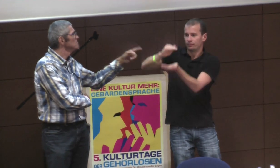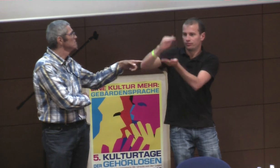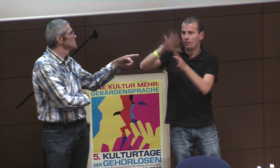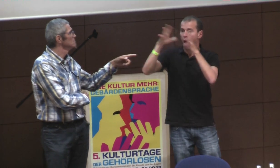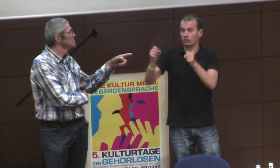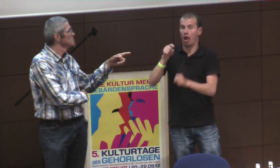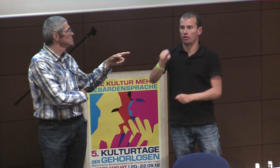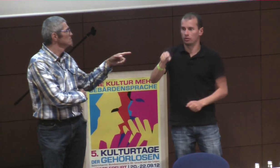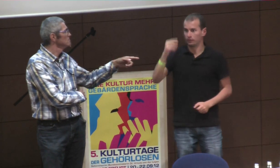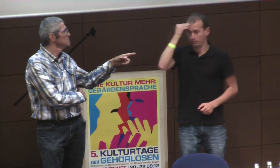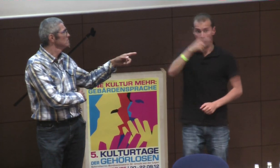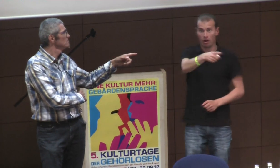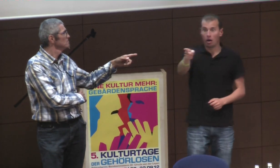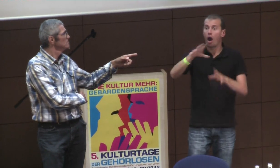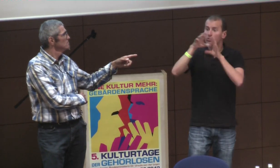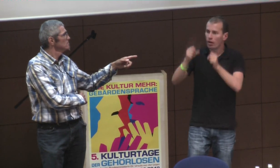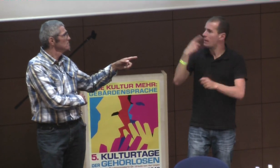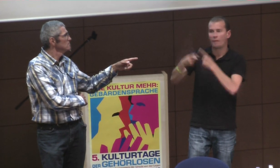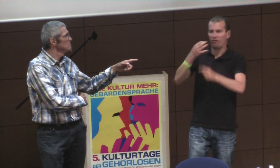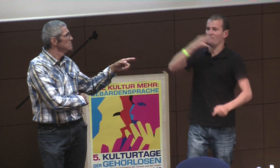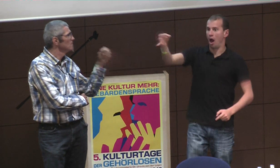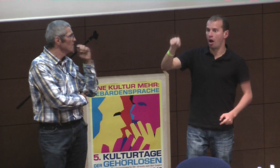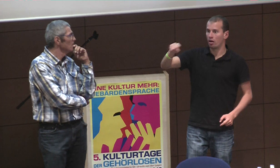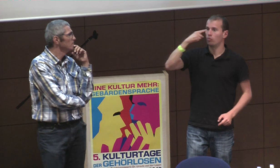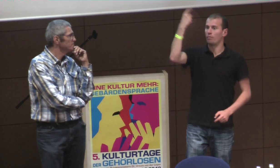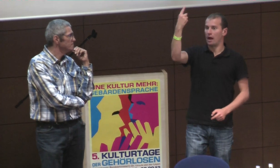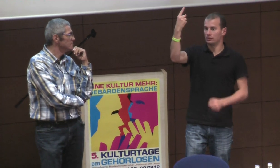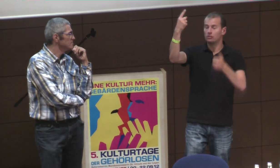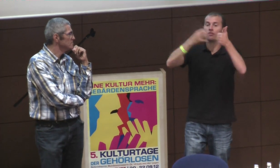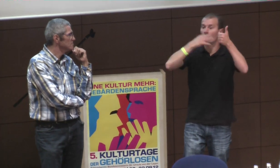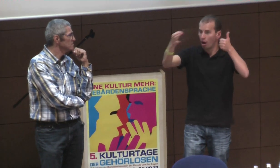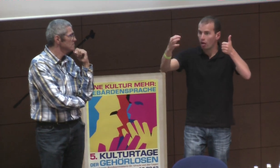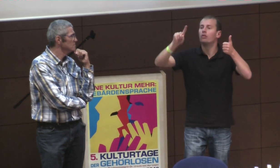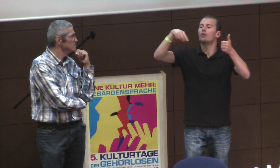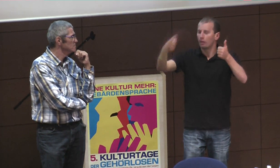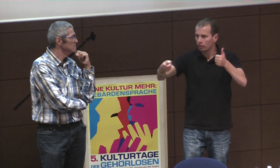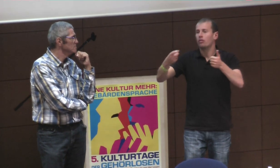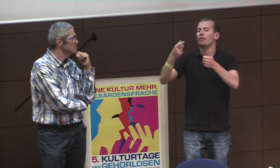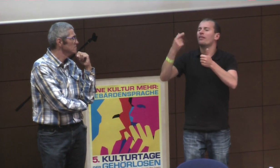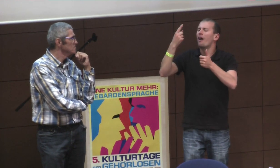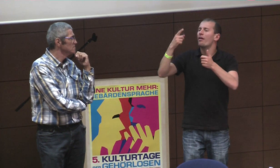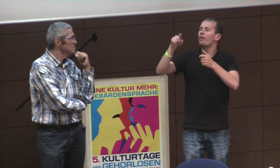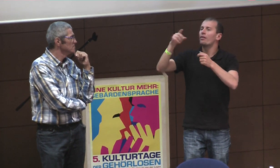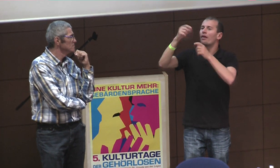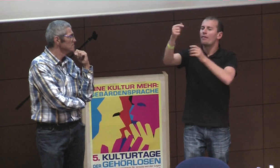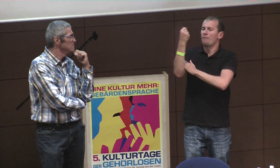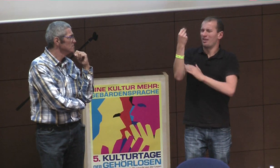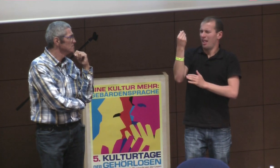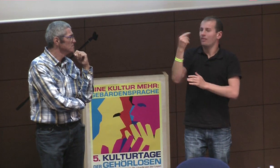äh, äh, je nachdem, ob die Haushaltsplanung, ähm, ja, ob da mehr oder weniger eingeplant wird, das